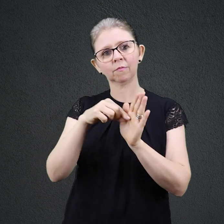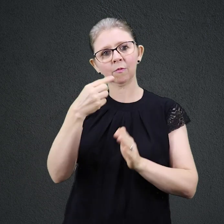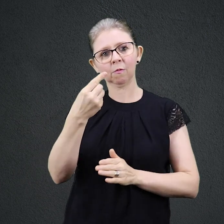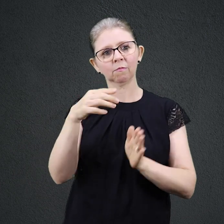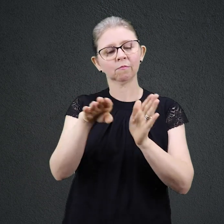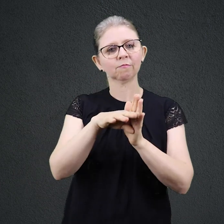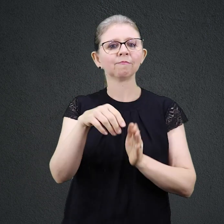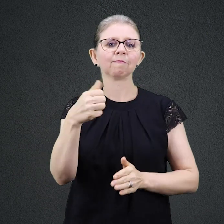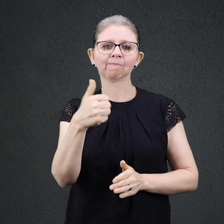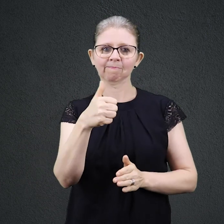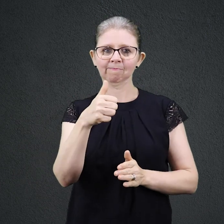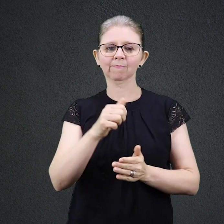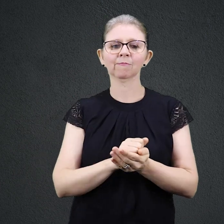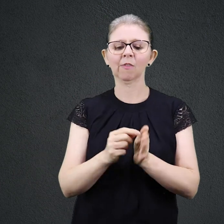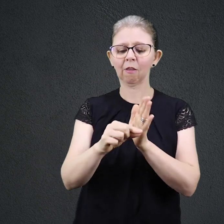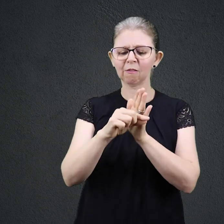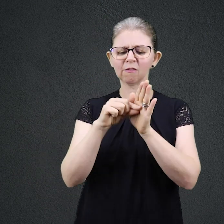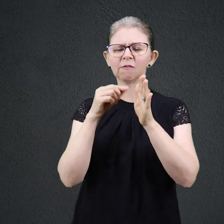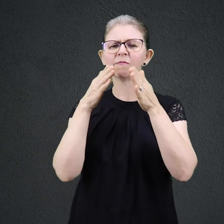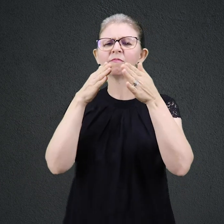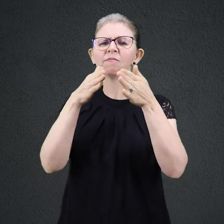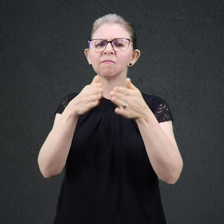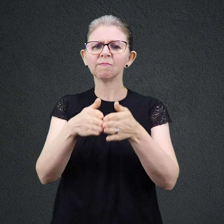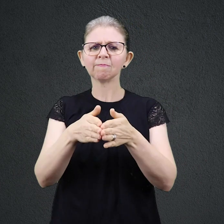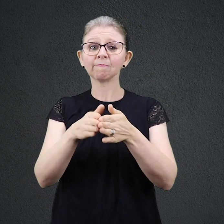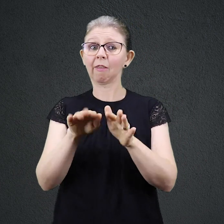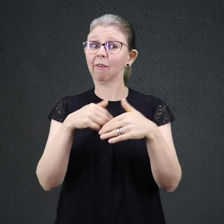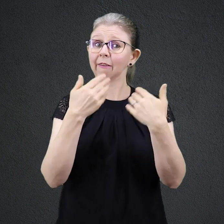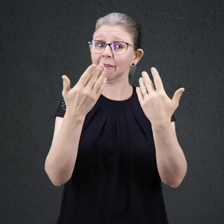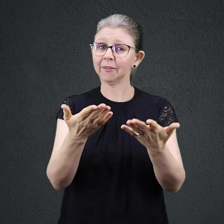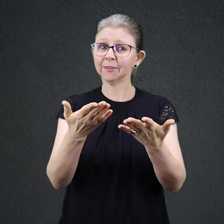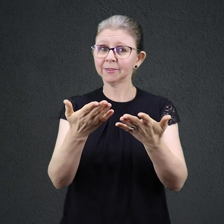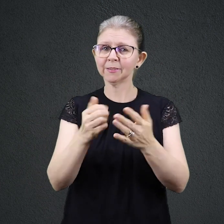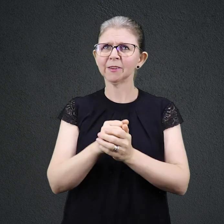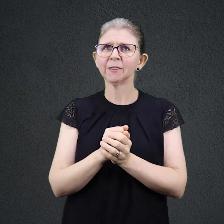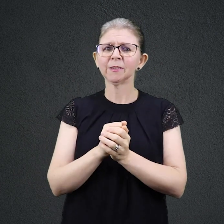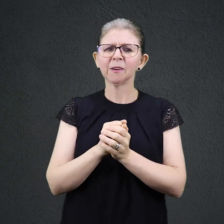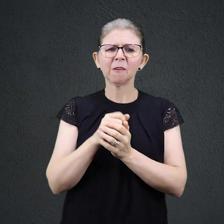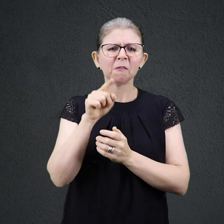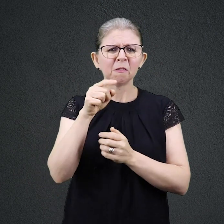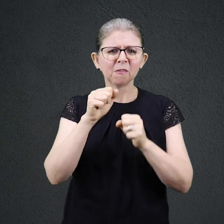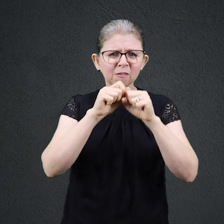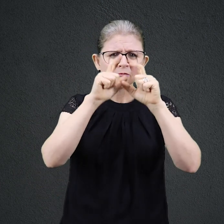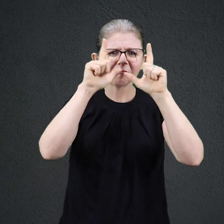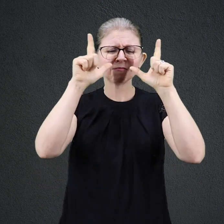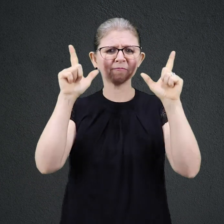Versículo em destaque. Então, como foram abertos os seus olhos? Interrogaram-no eles. João capítulo